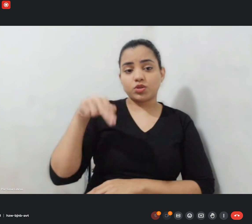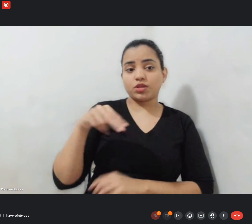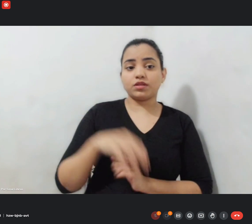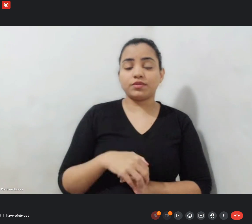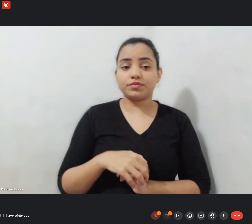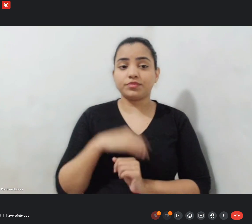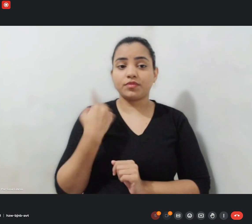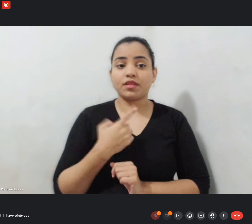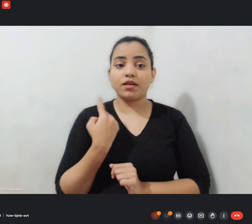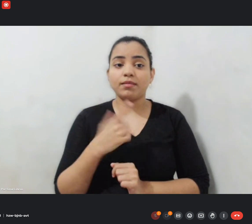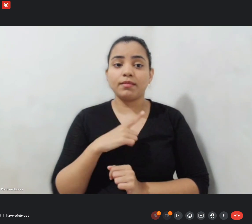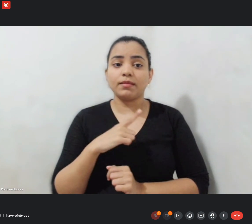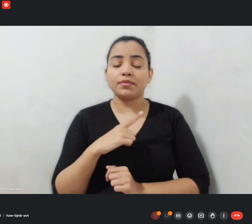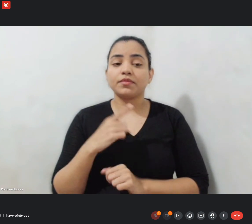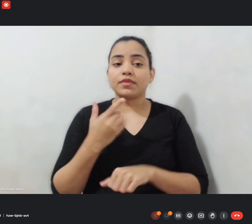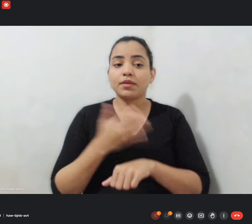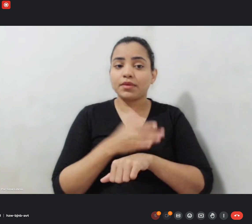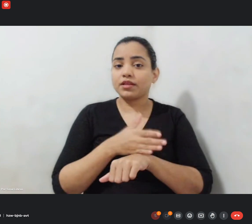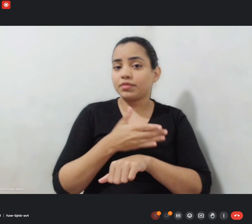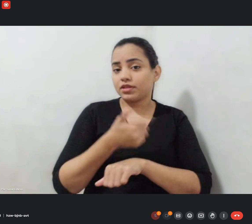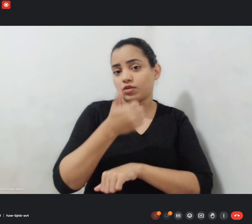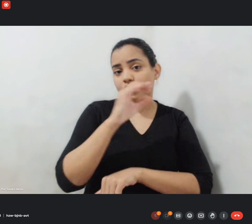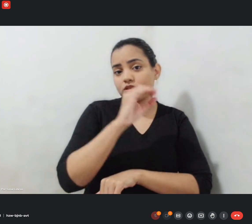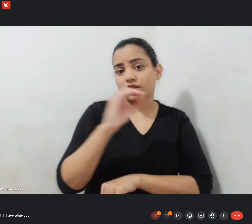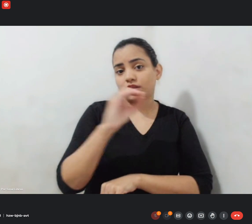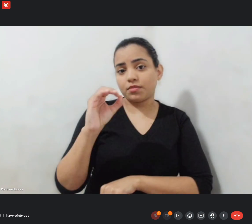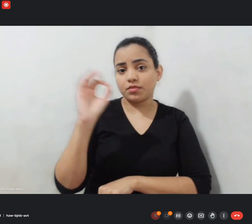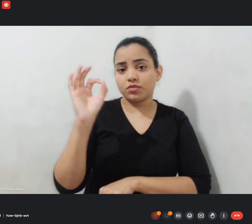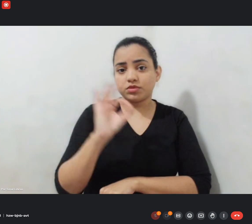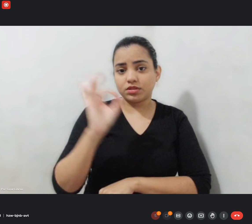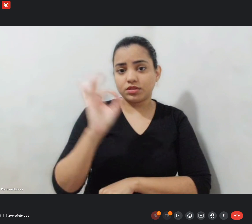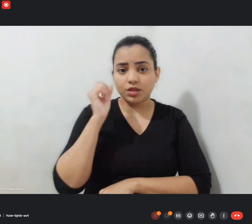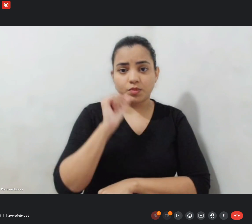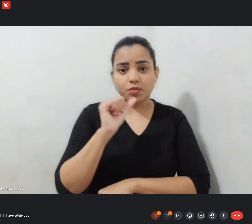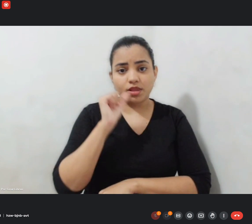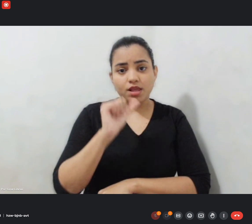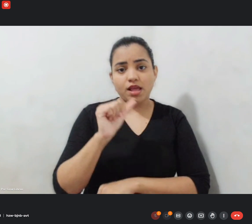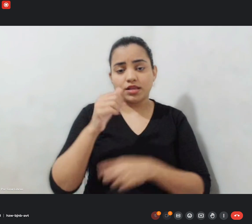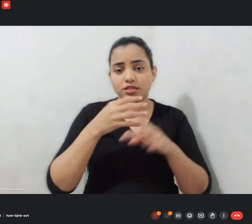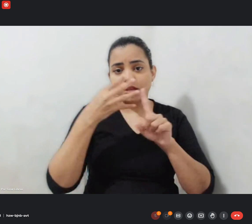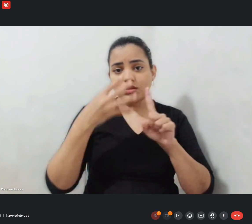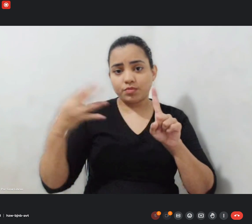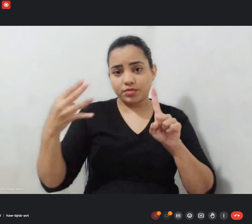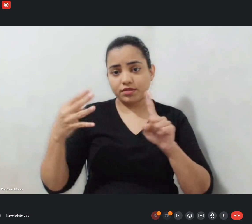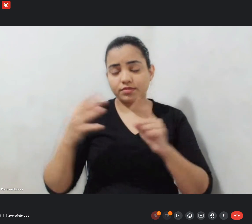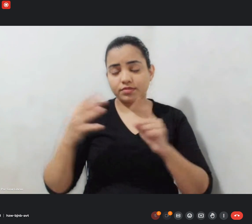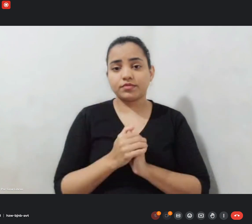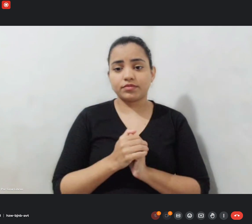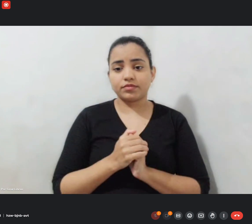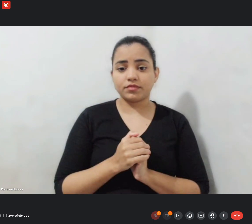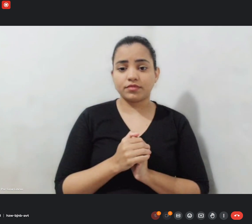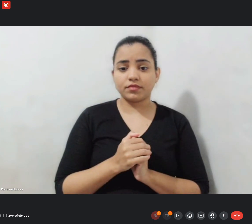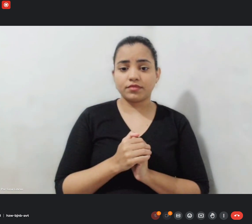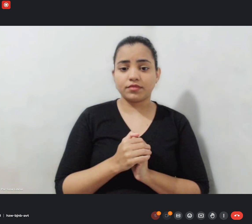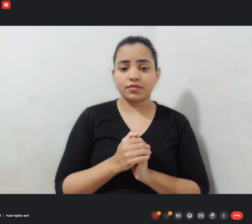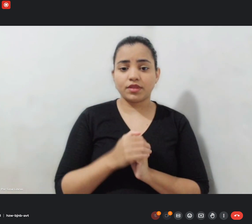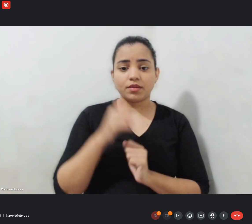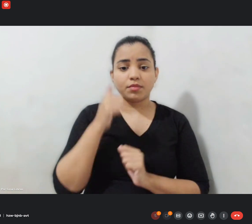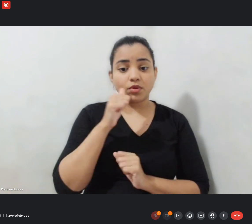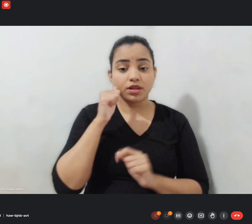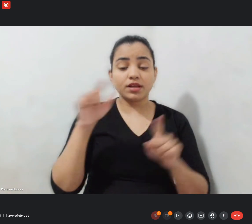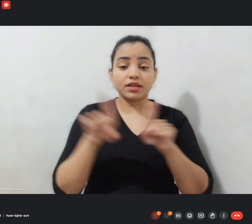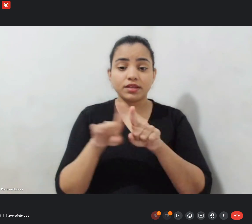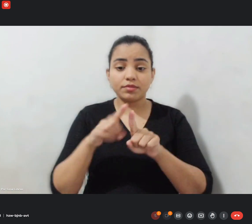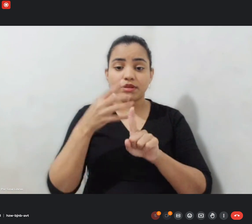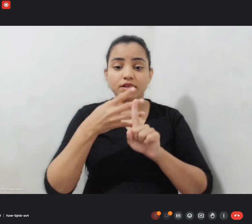bloco é 100% mulheres LBT então mulheres e LBT então nós temos